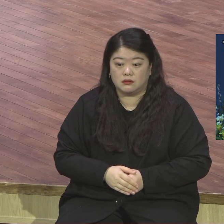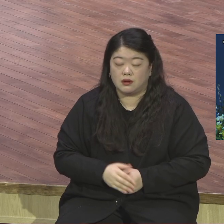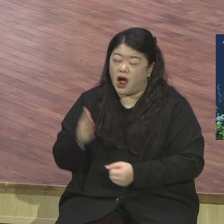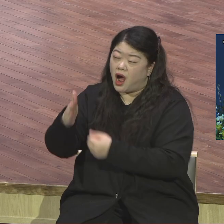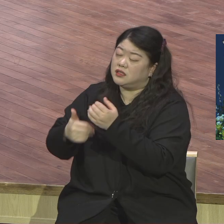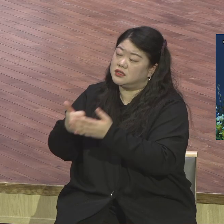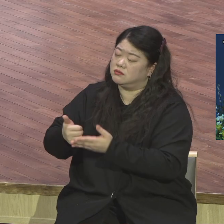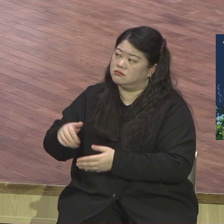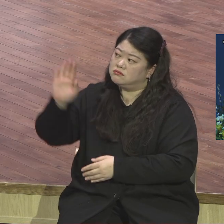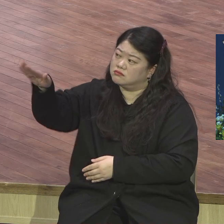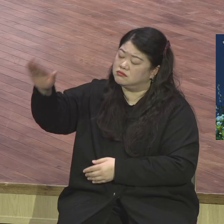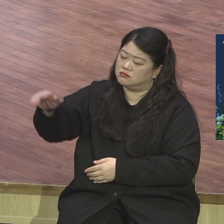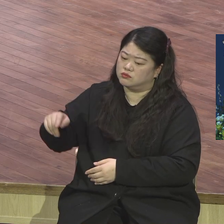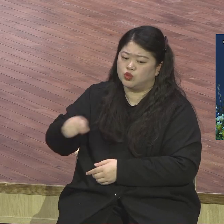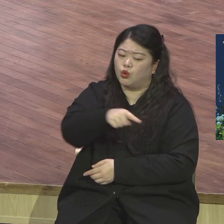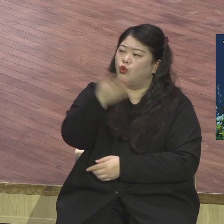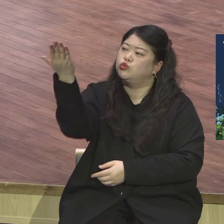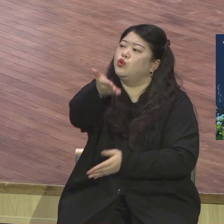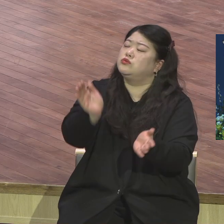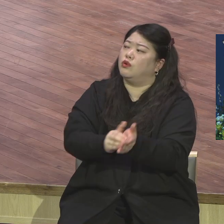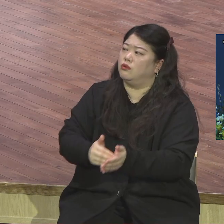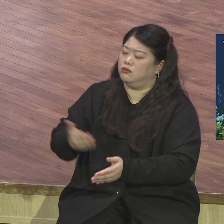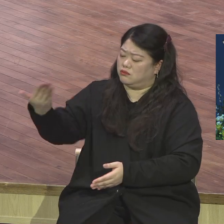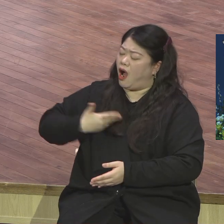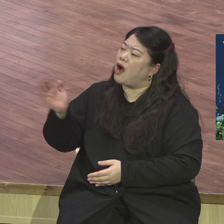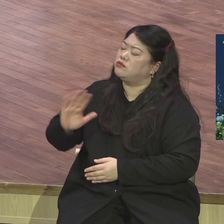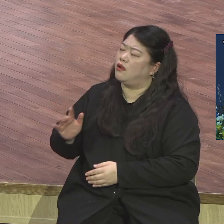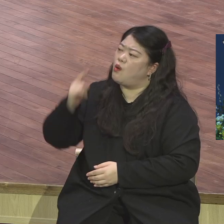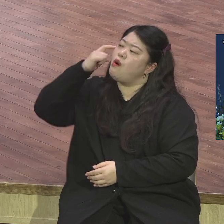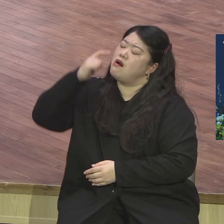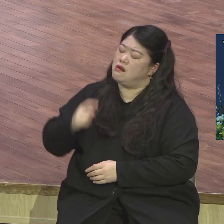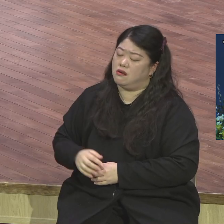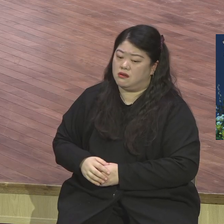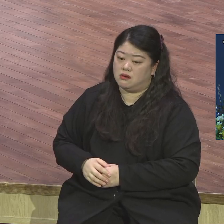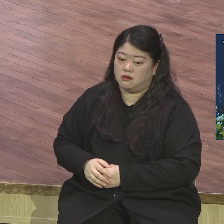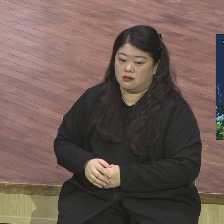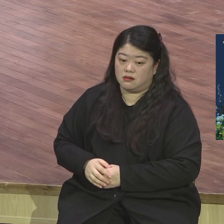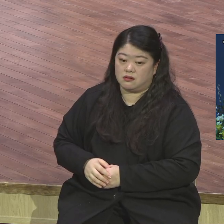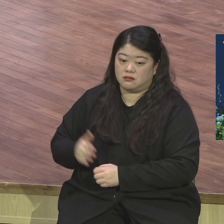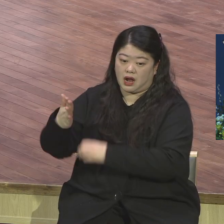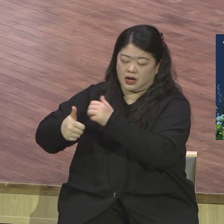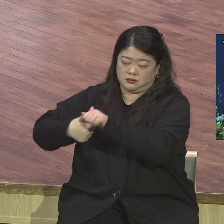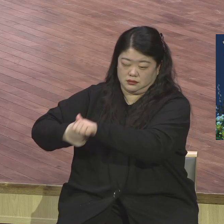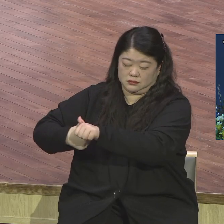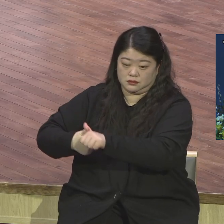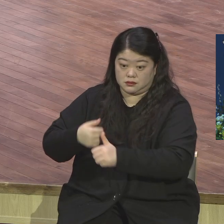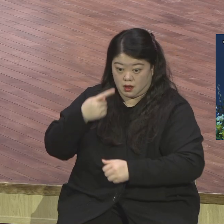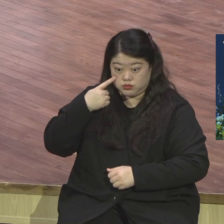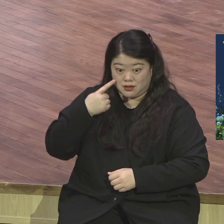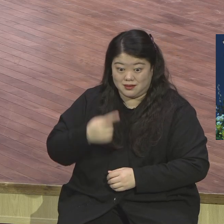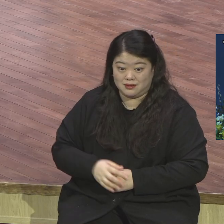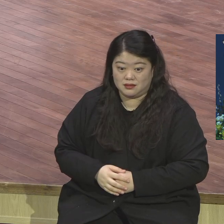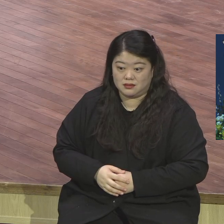따져야 돼요 대들으라고 대들어 한도뼈가 뿌리지도록 실험하세요 아무것도 안 되는데 뭐